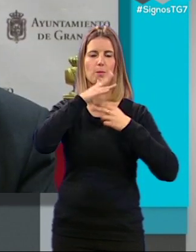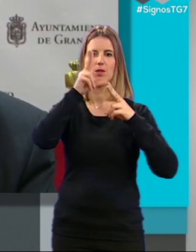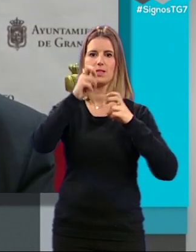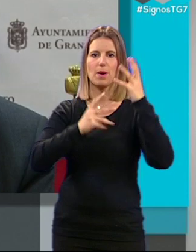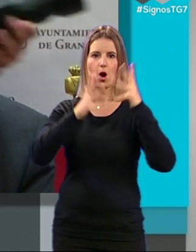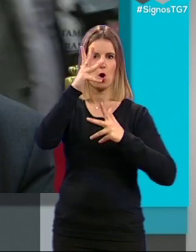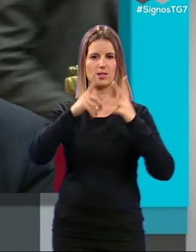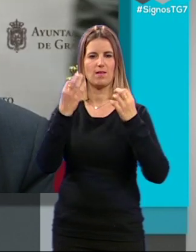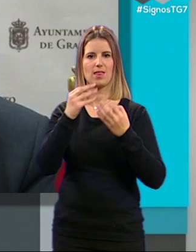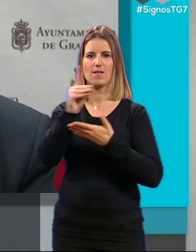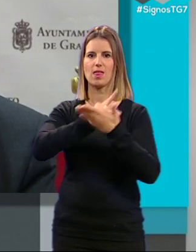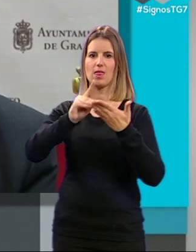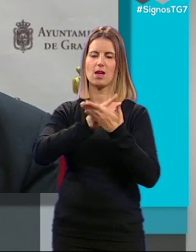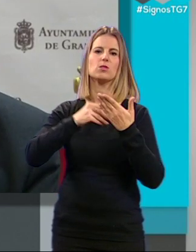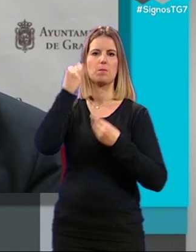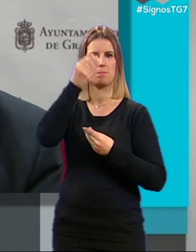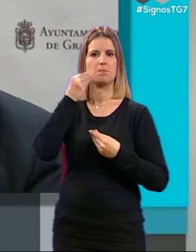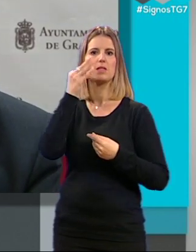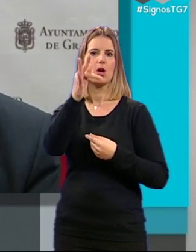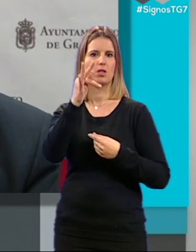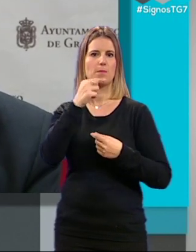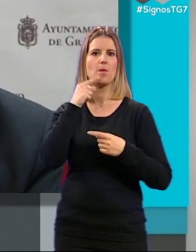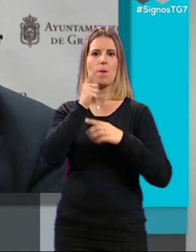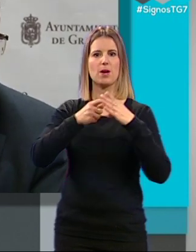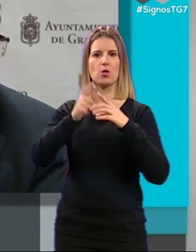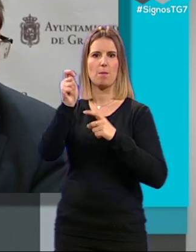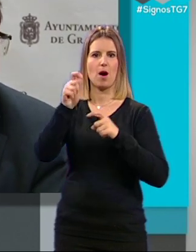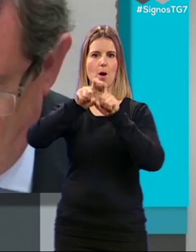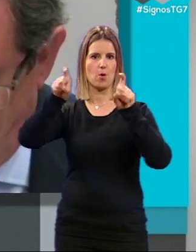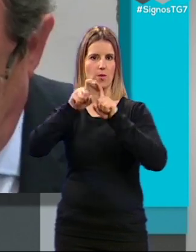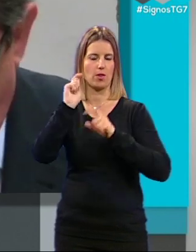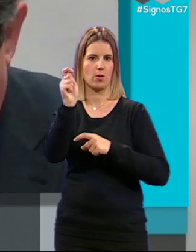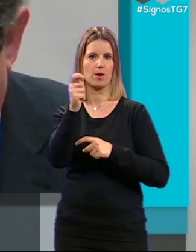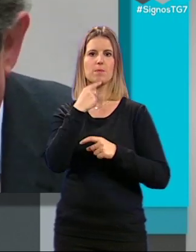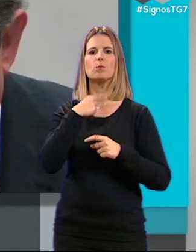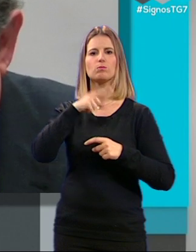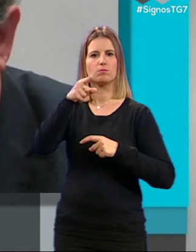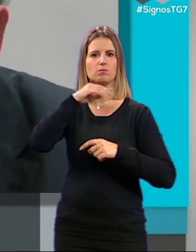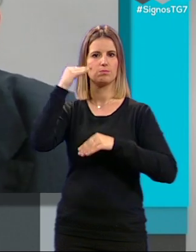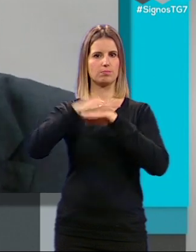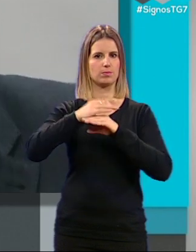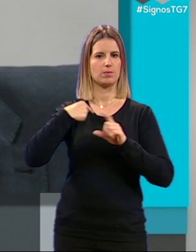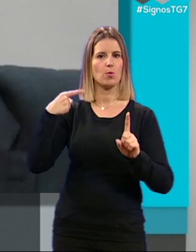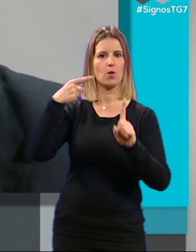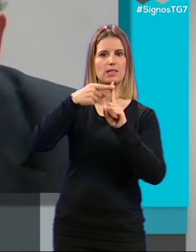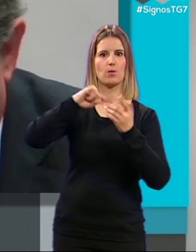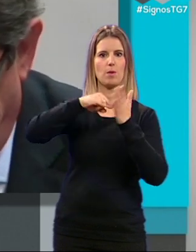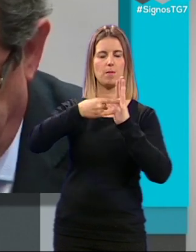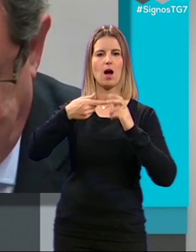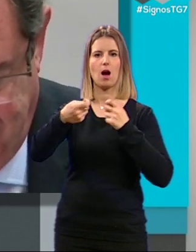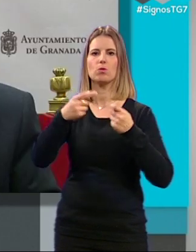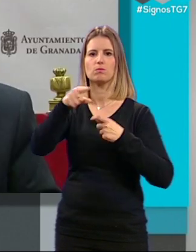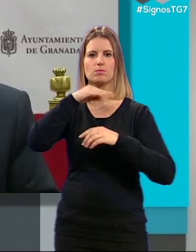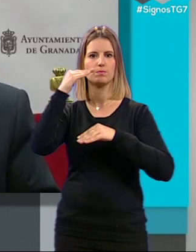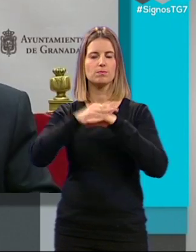que ha considerado moderadamente optimistas sobre el periodo medio de pago a proveedores, estimando que están cumpliendo con los objetivos fijados en el plan de ajuste.